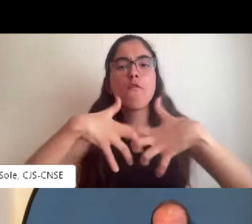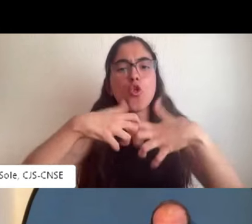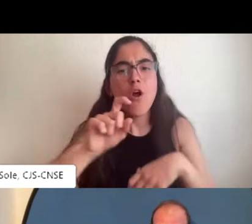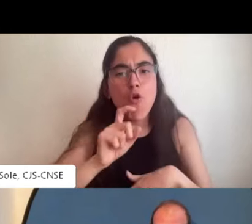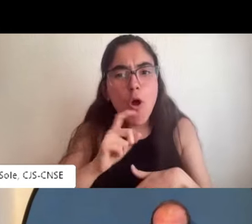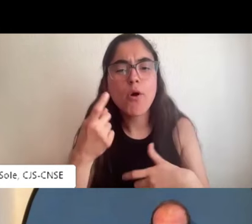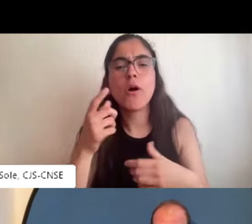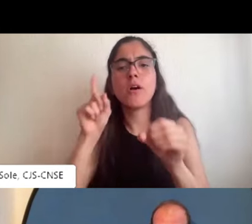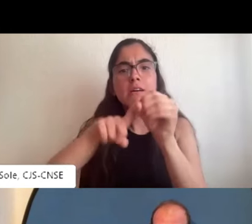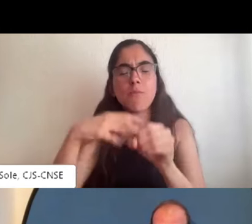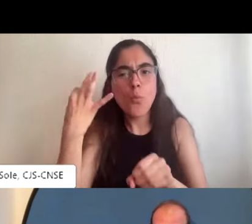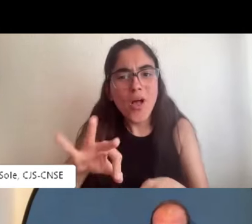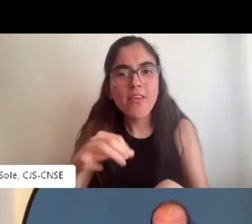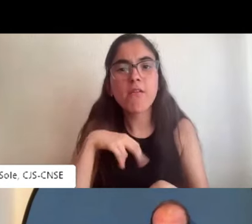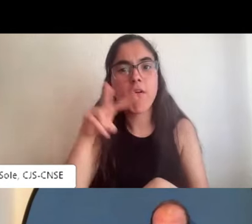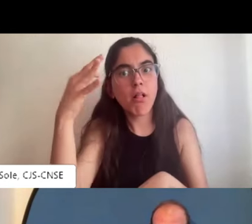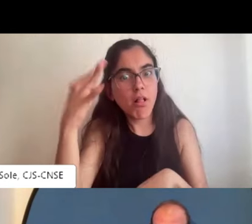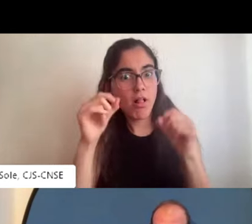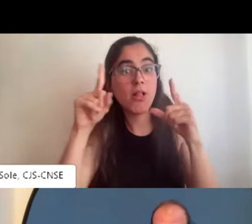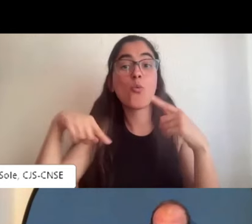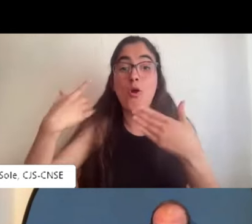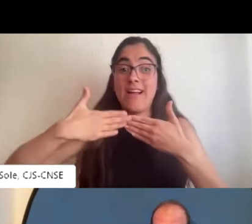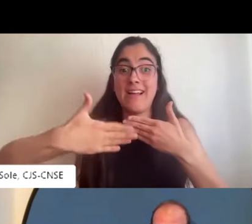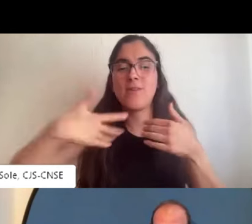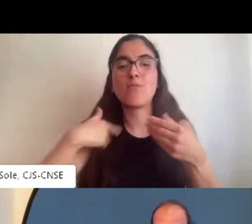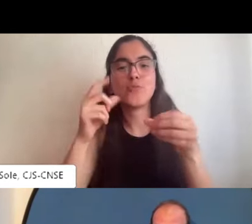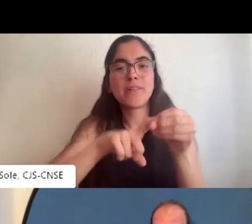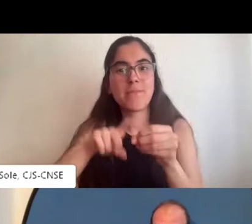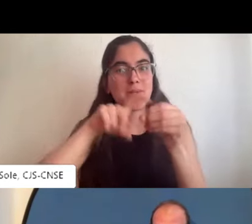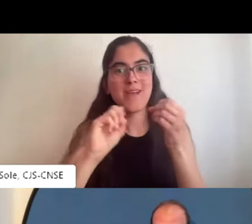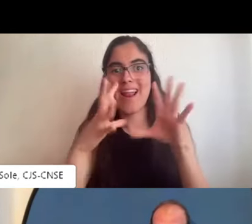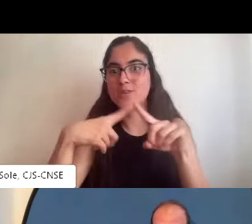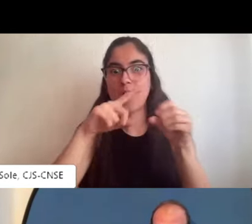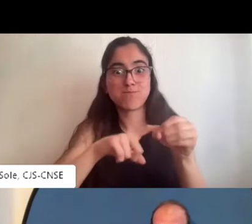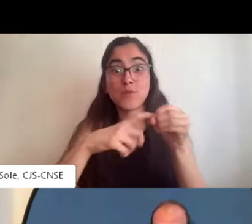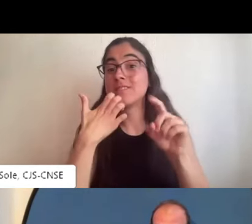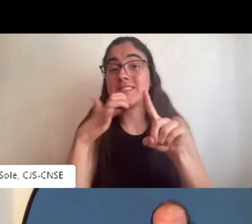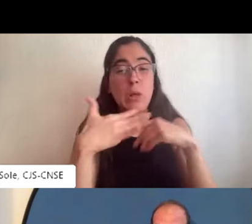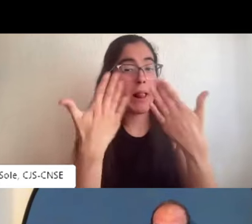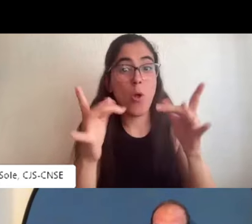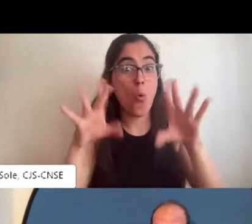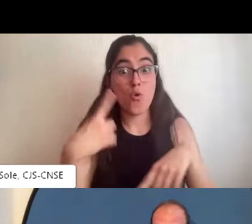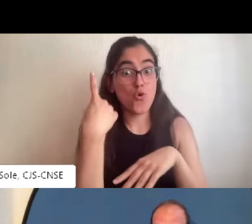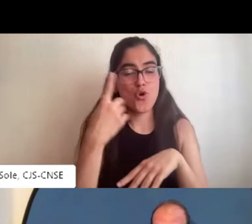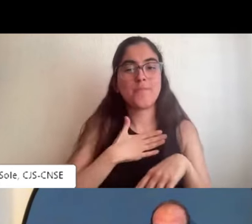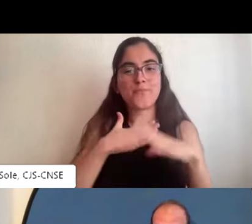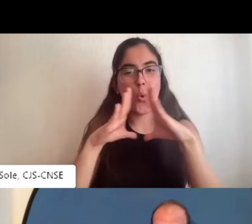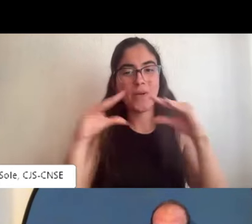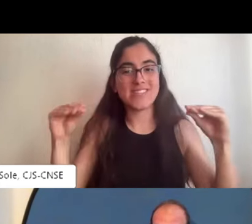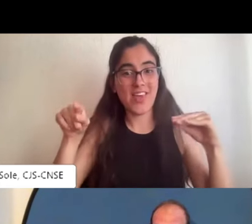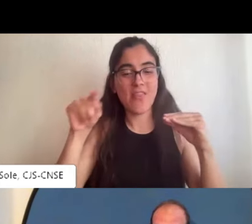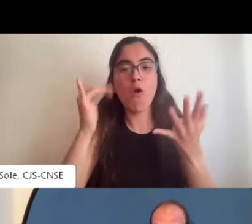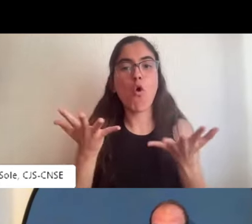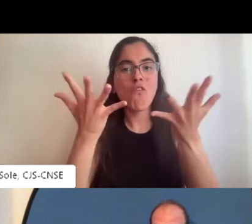acerca del proyecto de Erasmus Plus cómo funcionaba cómo podías participar y a lo largo del tiempo nos dimos cuenta de que era súper